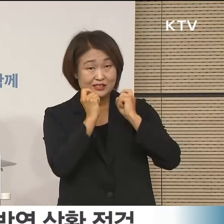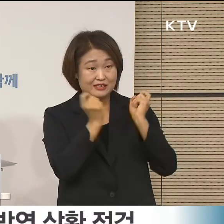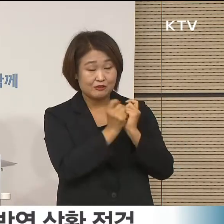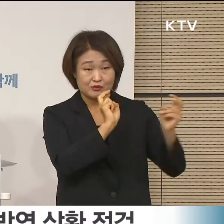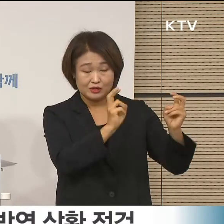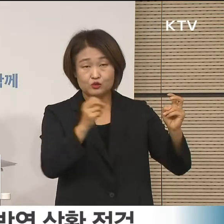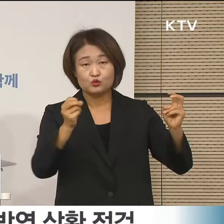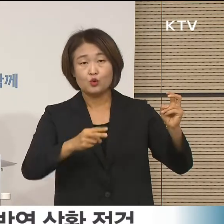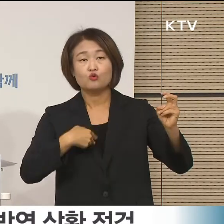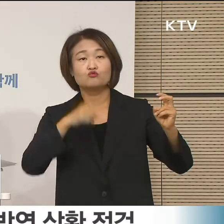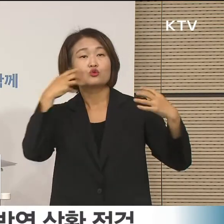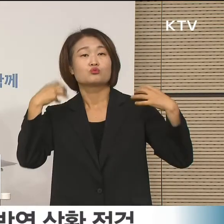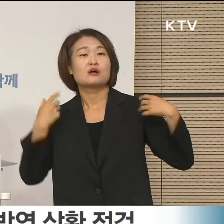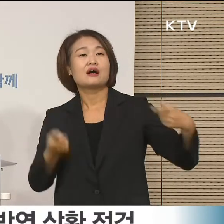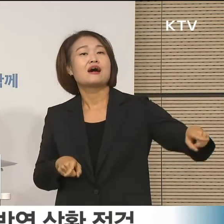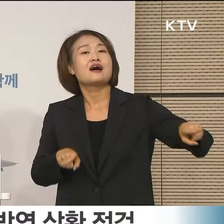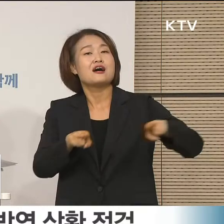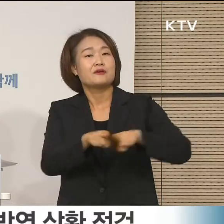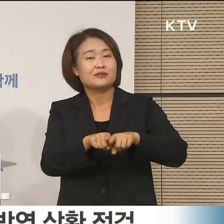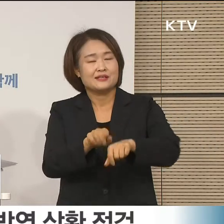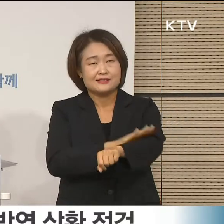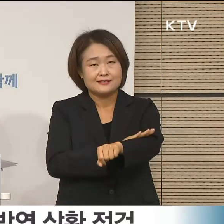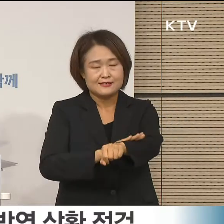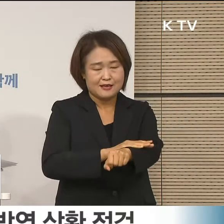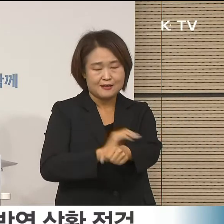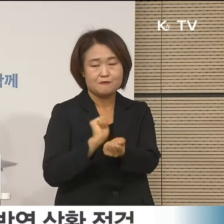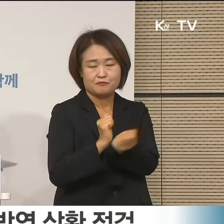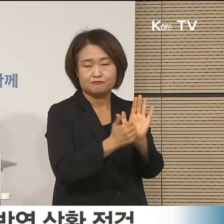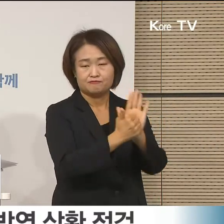방역조치가 이루어질 수 있도록 만전을 기하겠습니다.